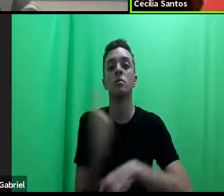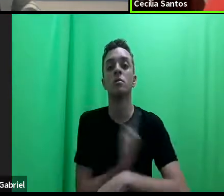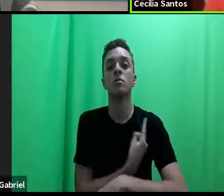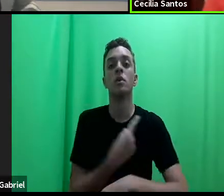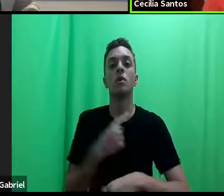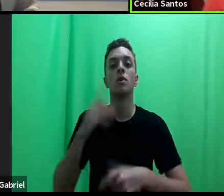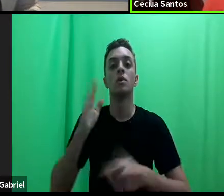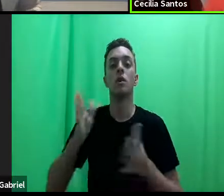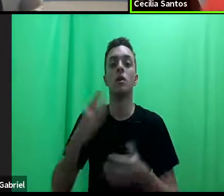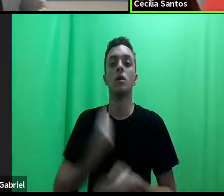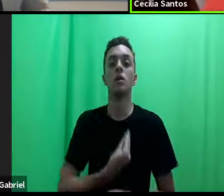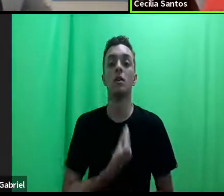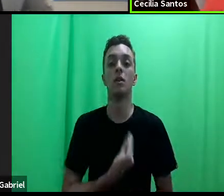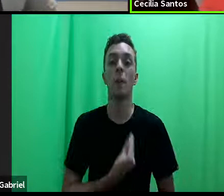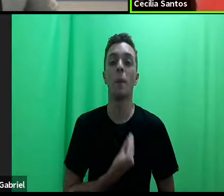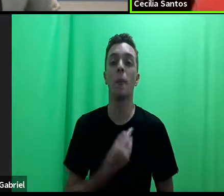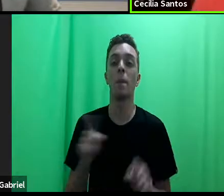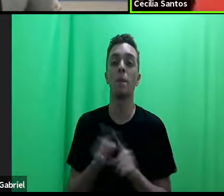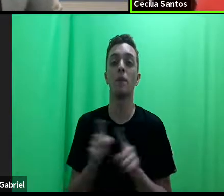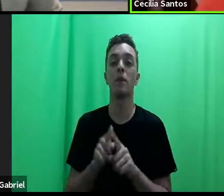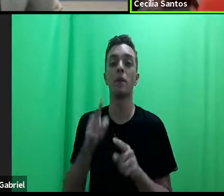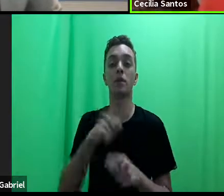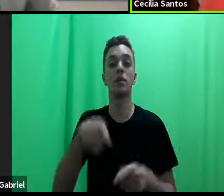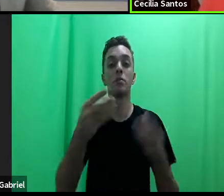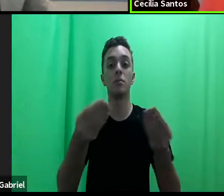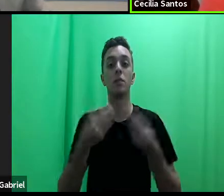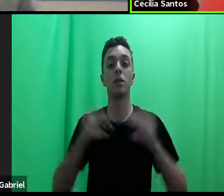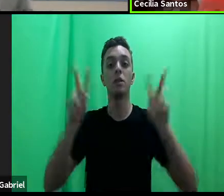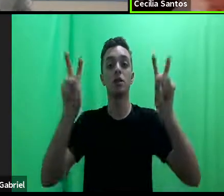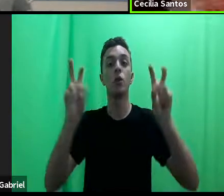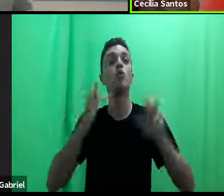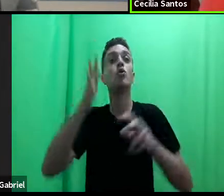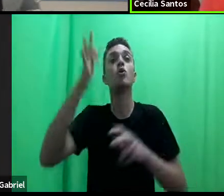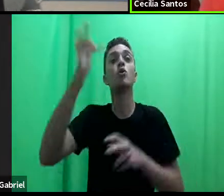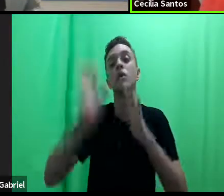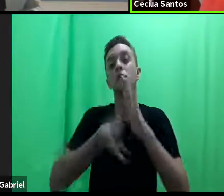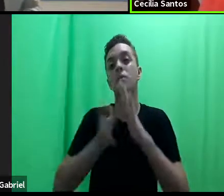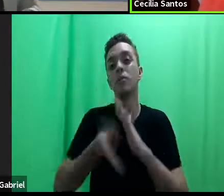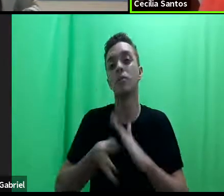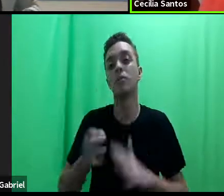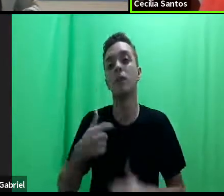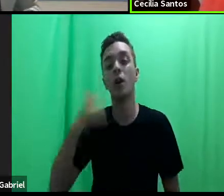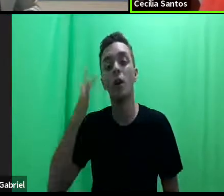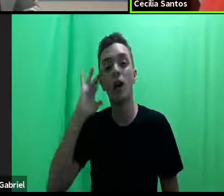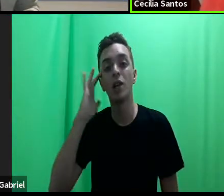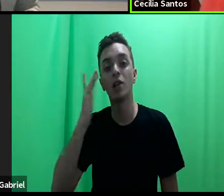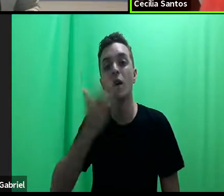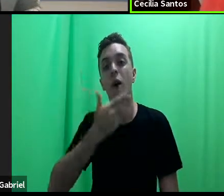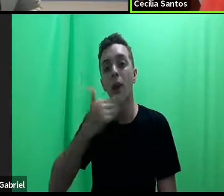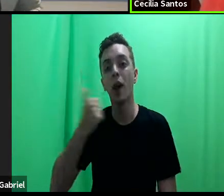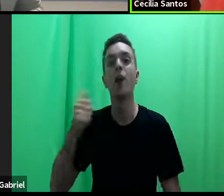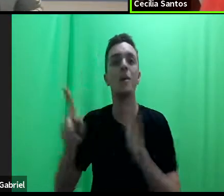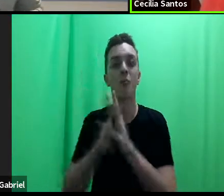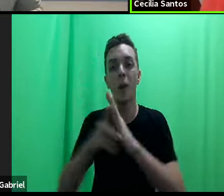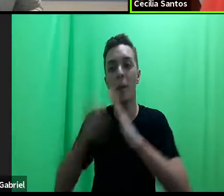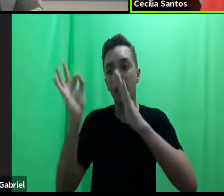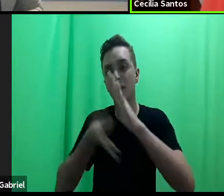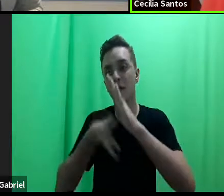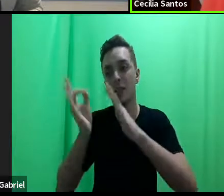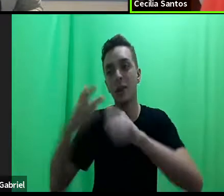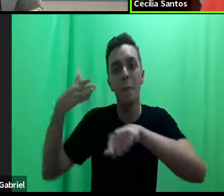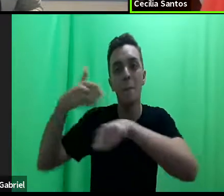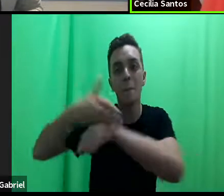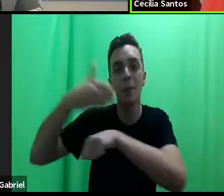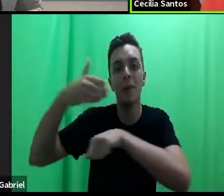e, porque me deram esse título, futuro das clínicas, eu acho que ninguém melhor do que os próprios participantes da